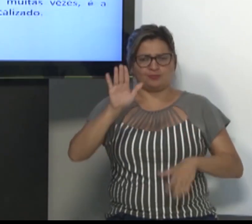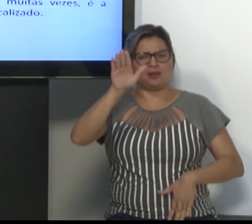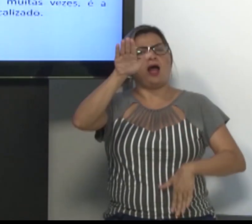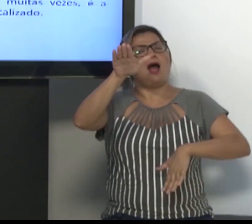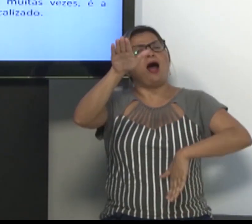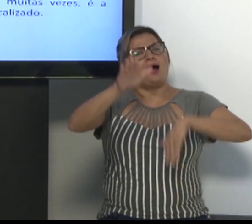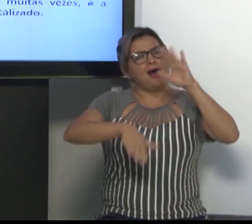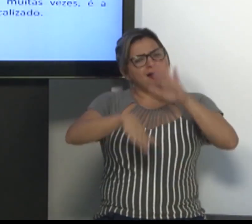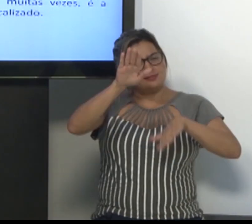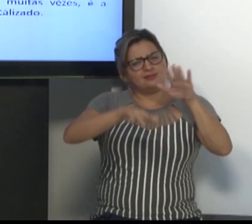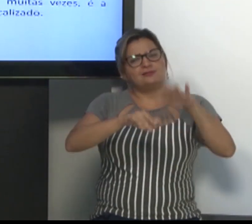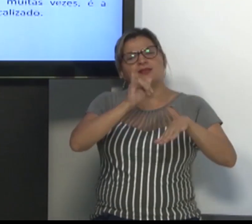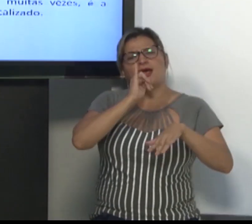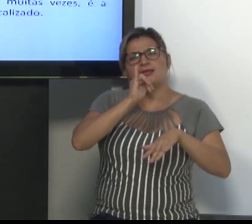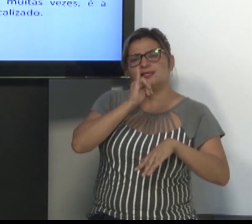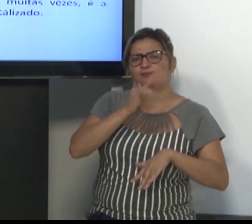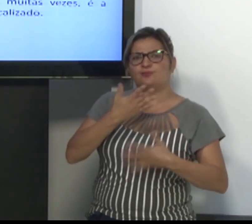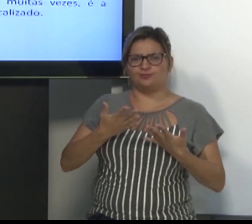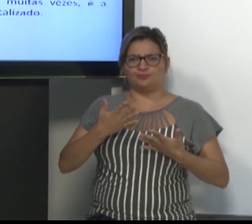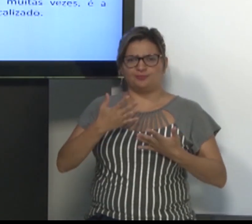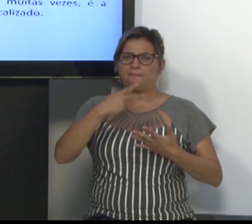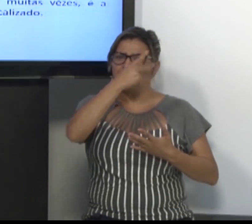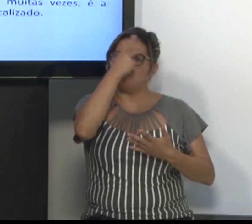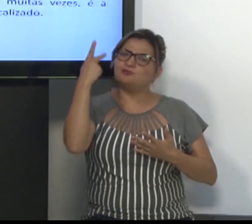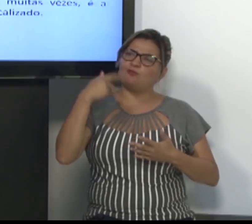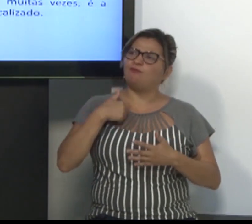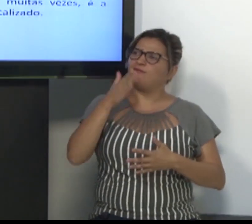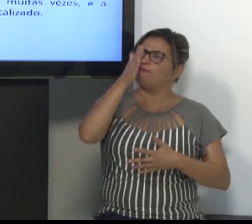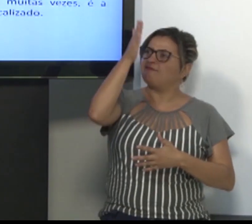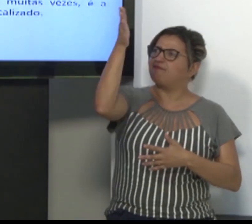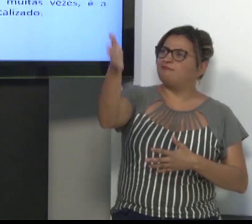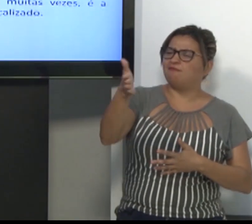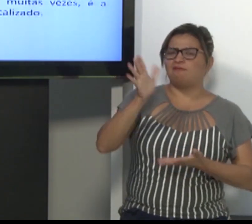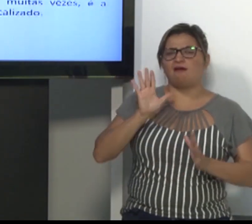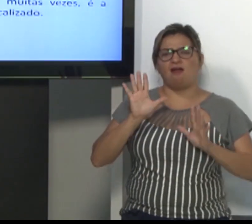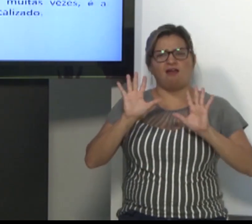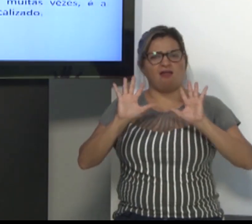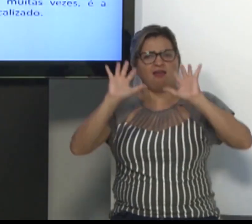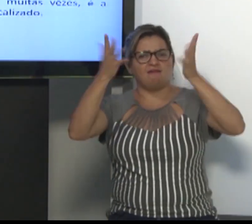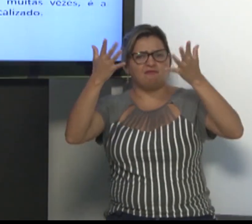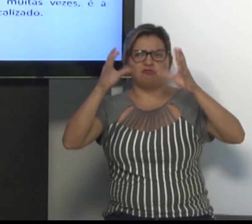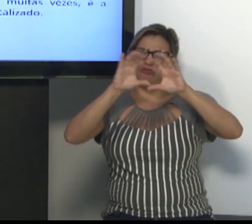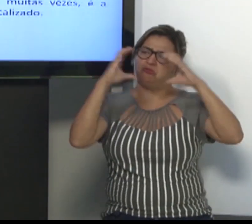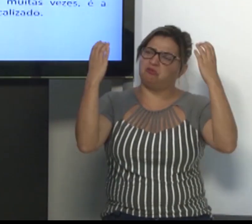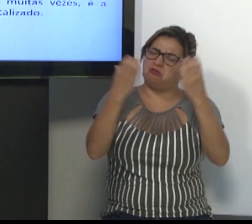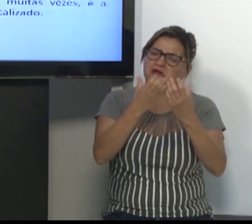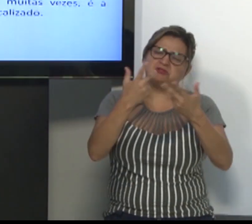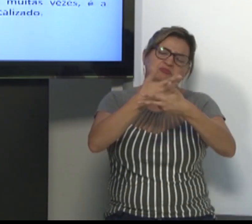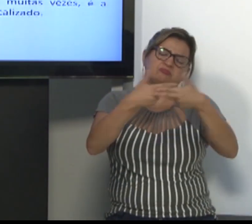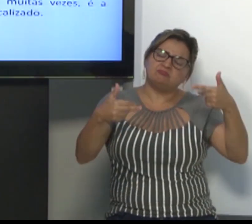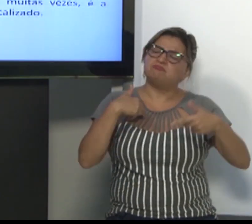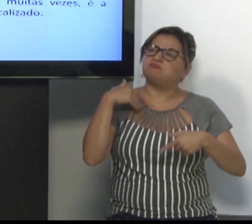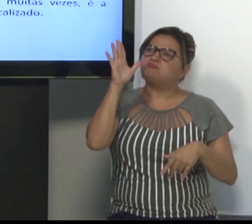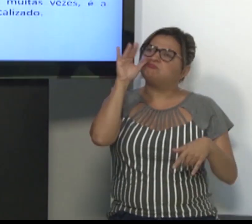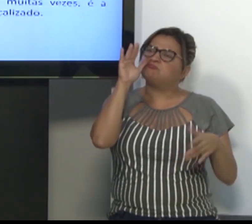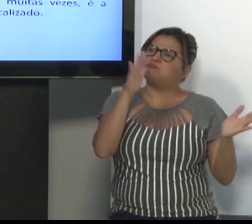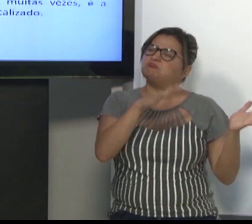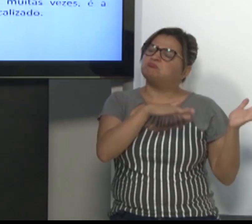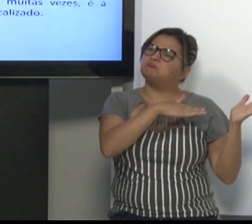compreensão, por exemplo, a pessoa vai a um evento, a um congresso, assiste